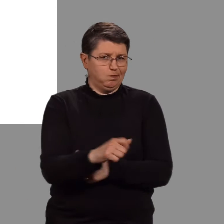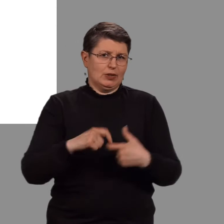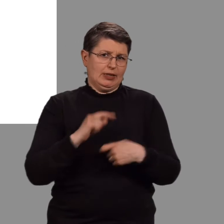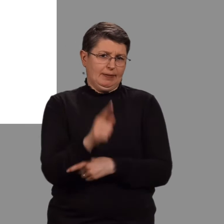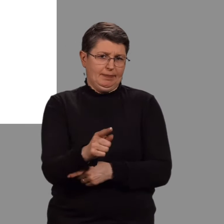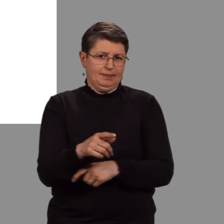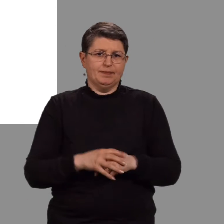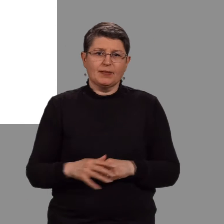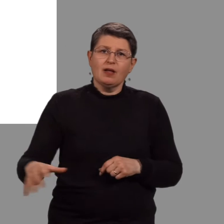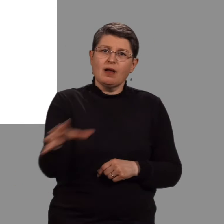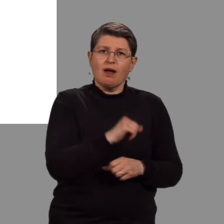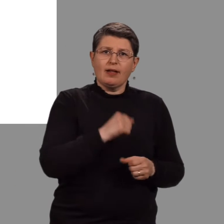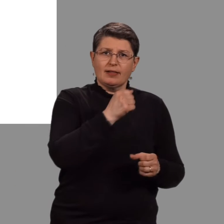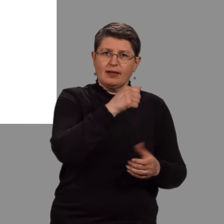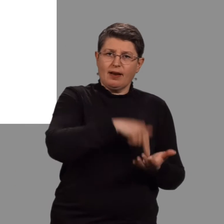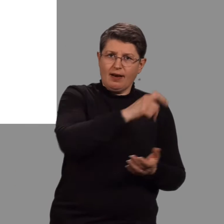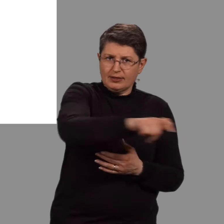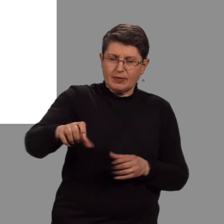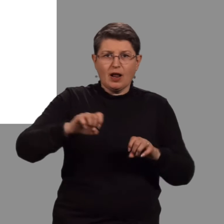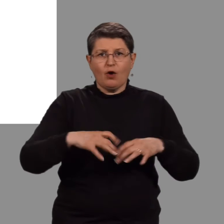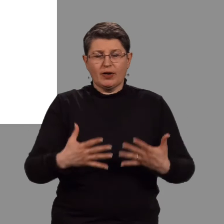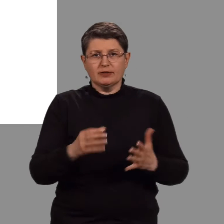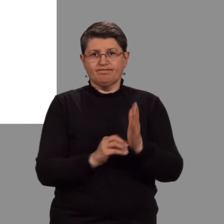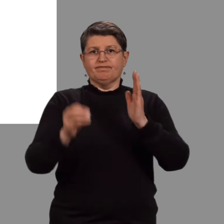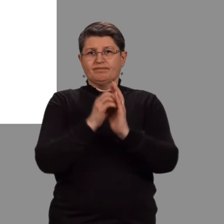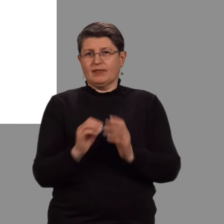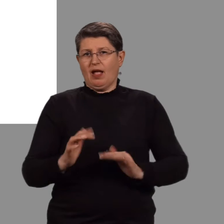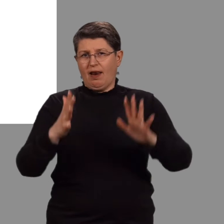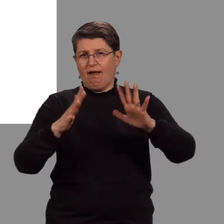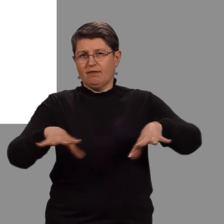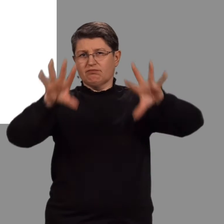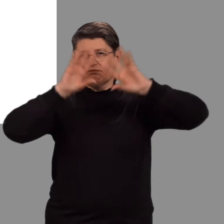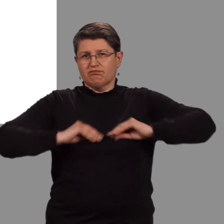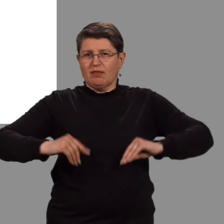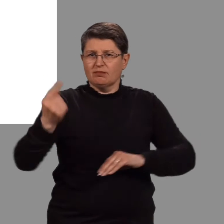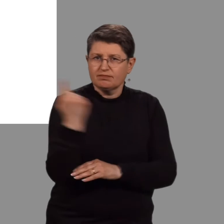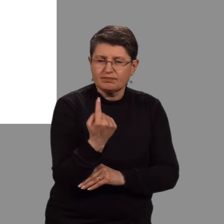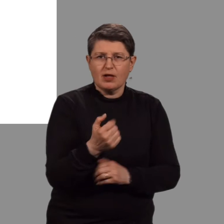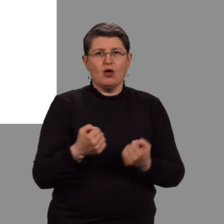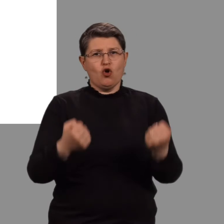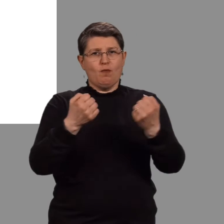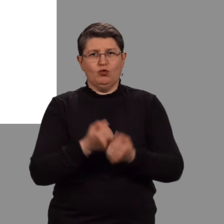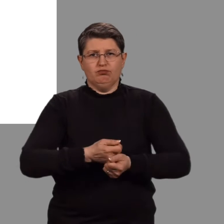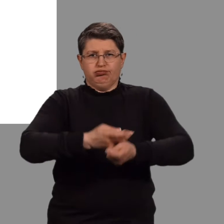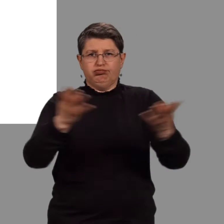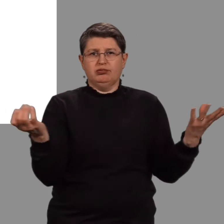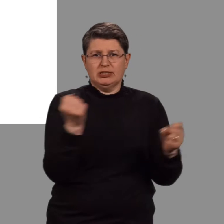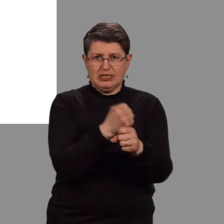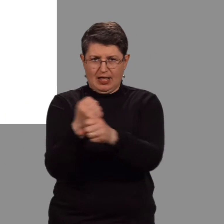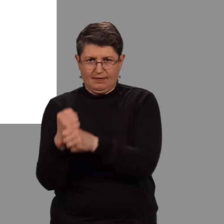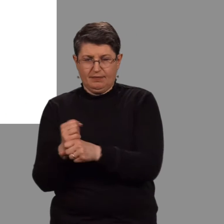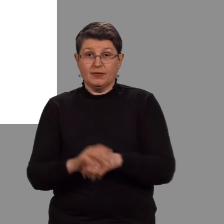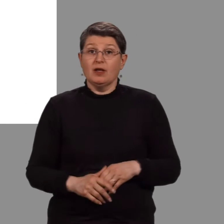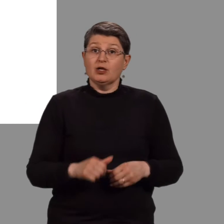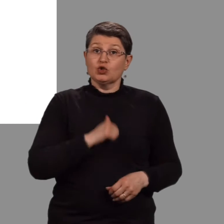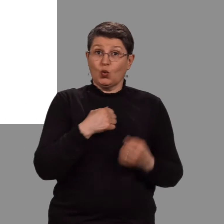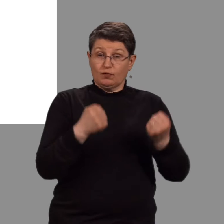Allir landsmenn eða að geta auki lífskeiði sín með þáttöku í öplugu og fjölbryttu starfi á þeim. Megin markmið